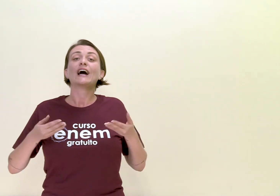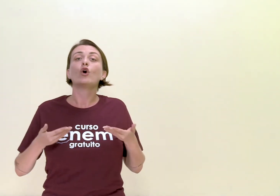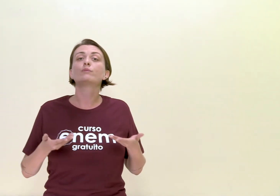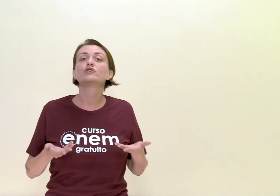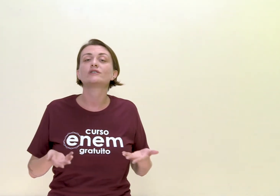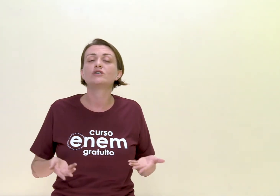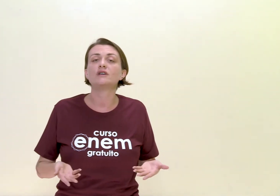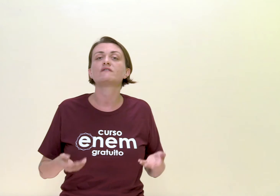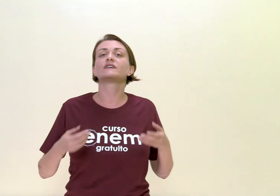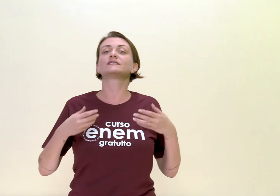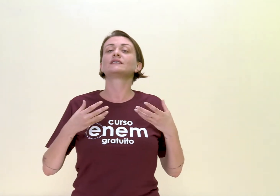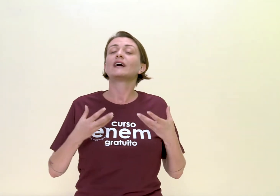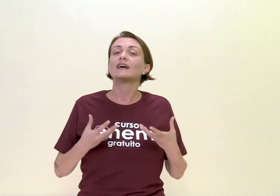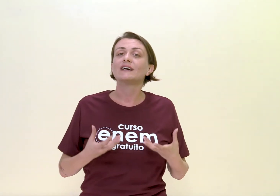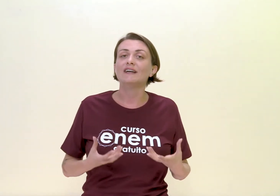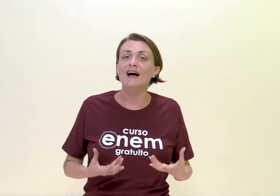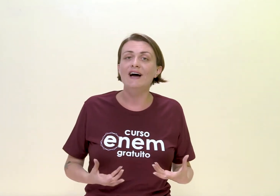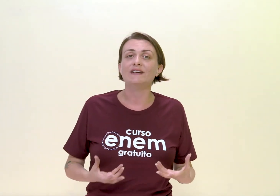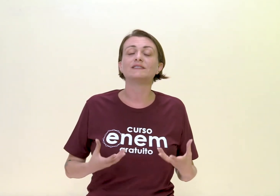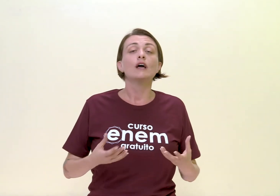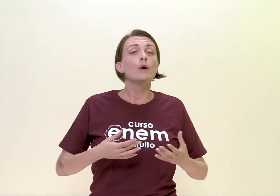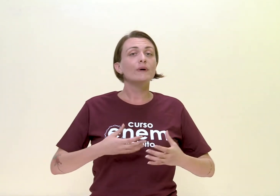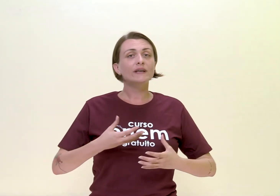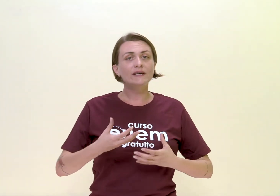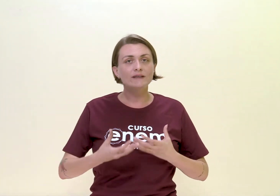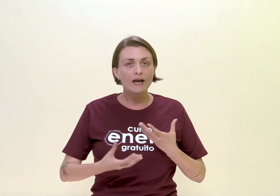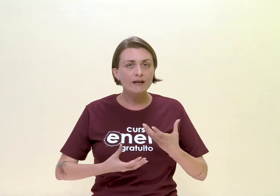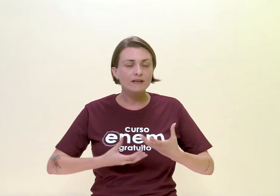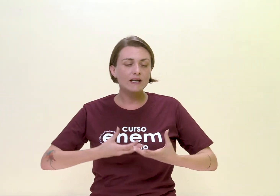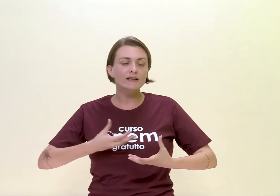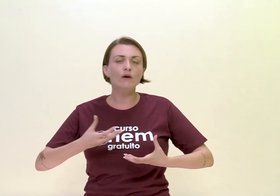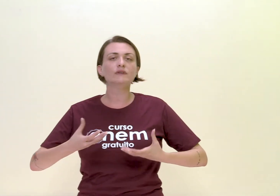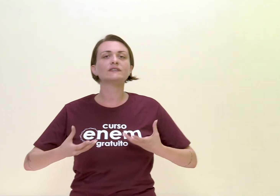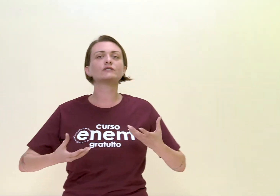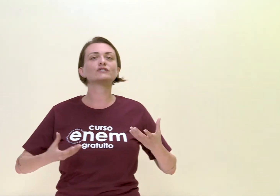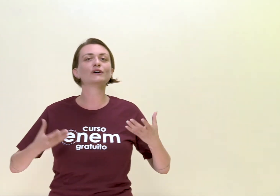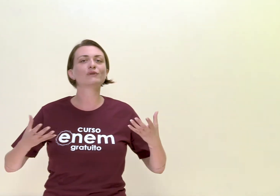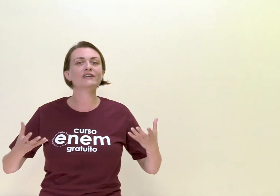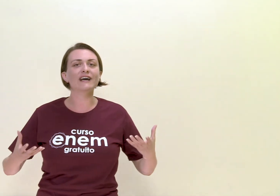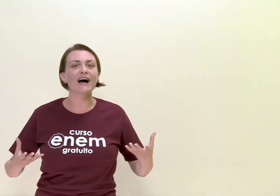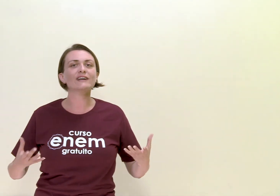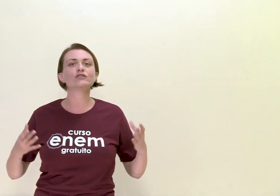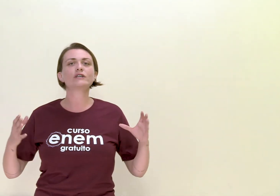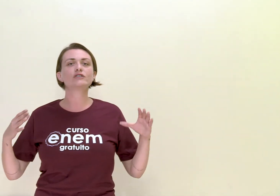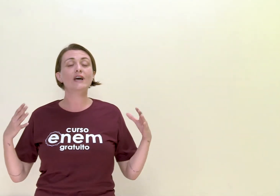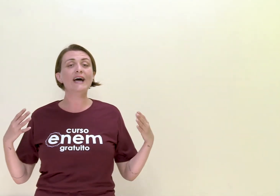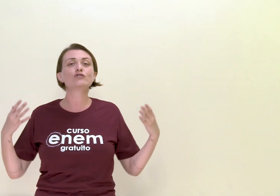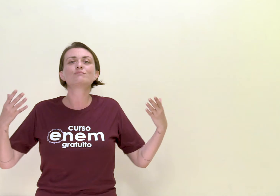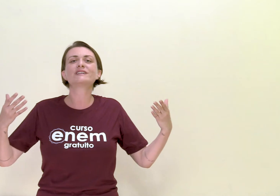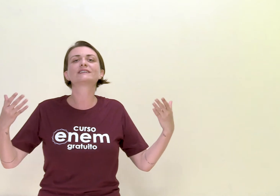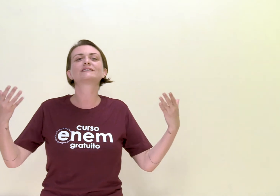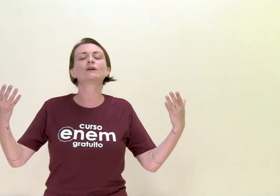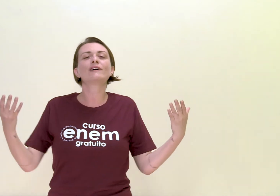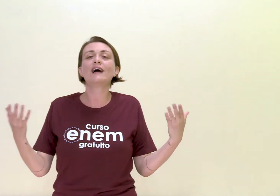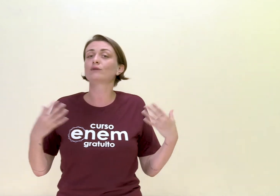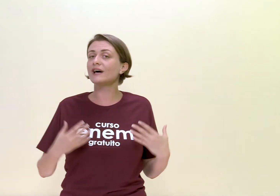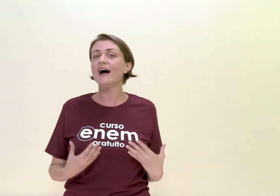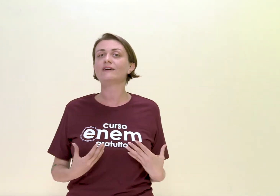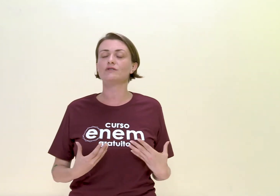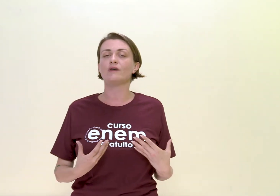objetivas, claras, para que crie até um excesso de tranquilidade e de admiração real da arte.